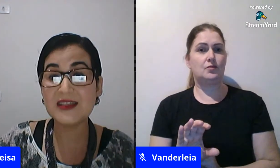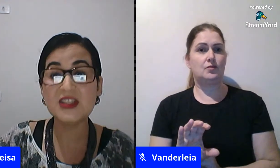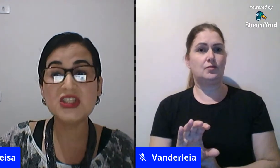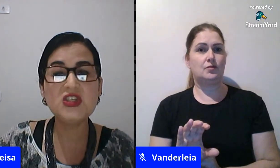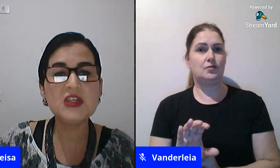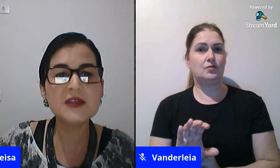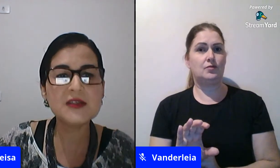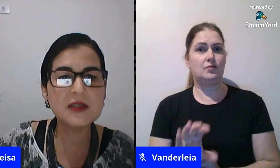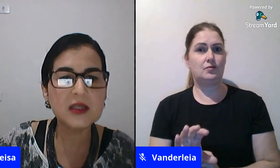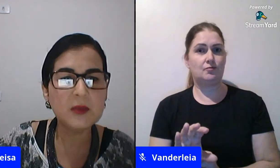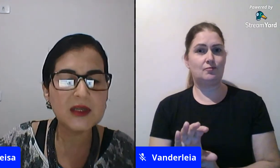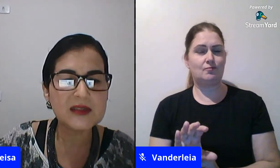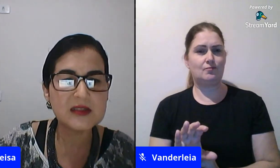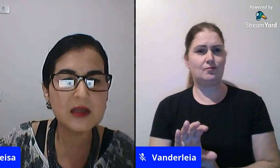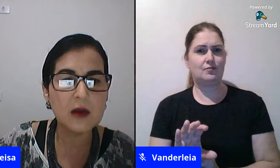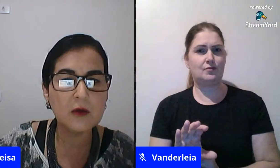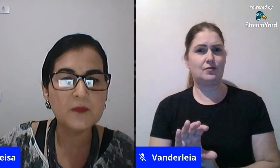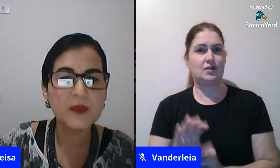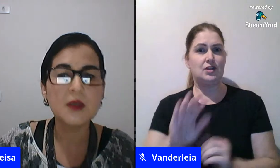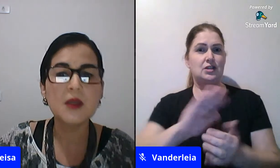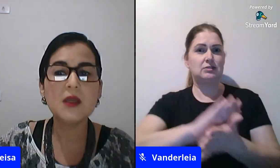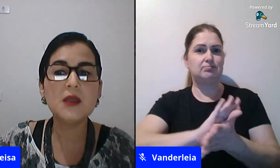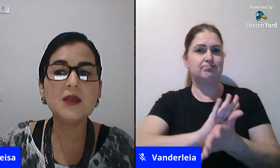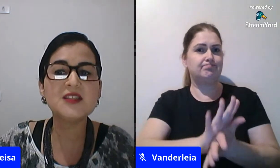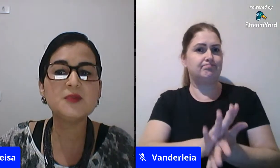negligência, discriminação,